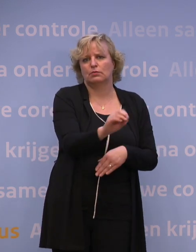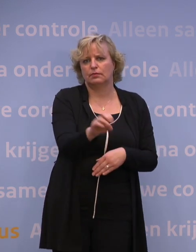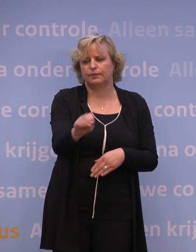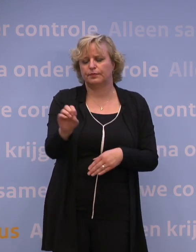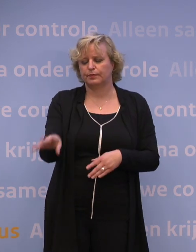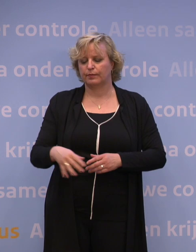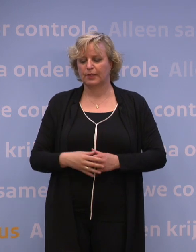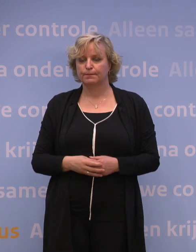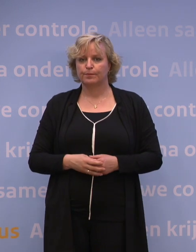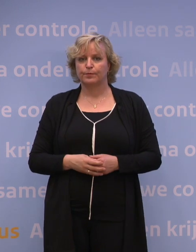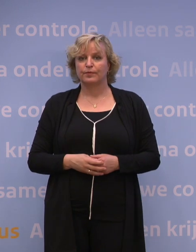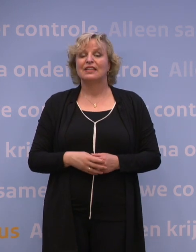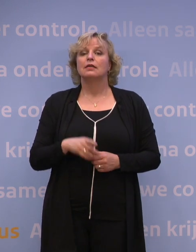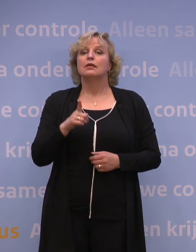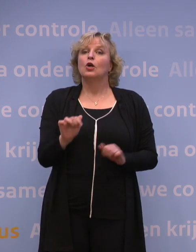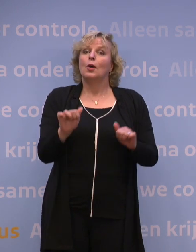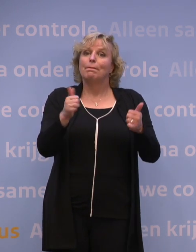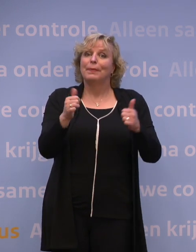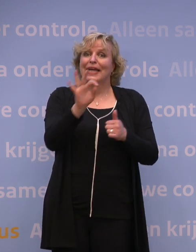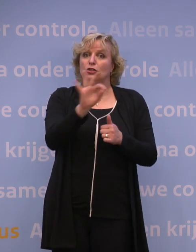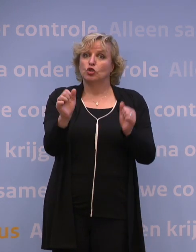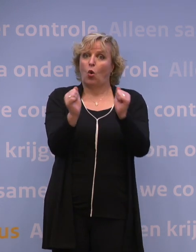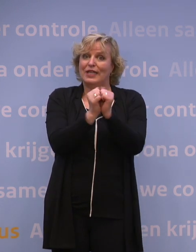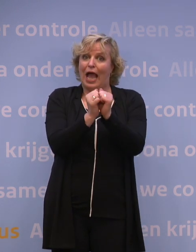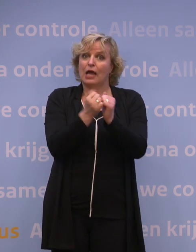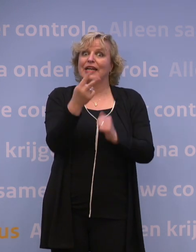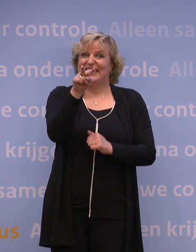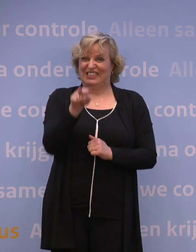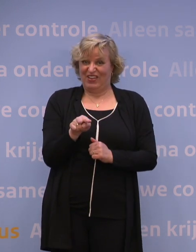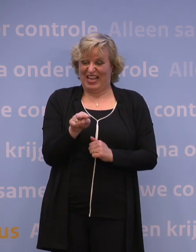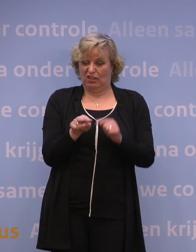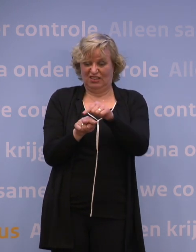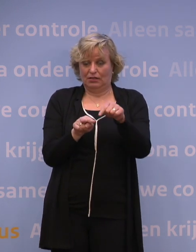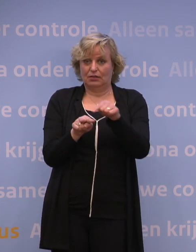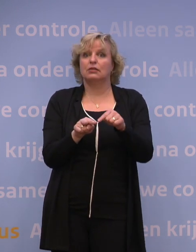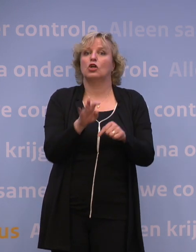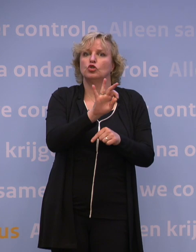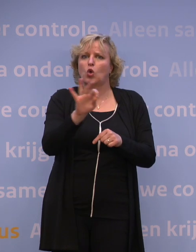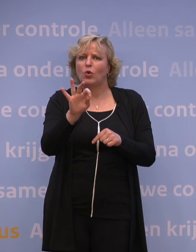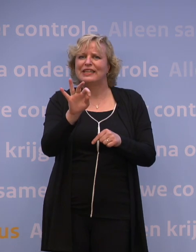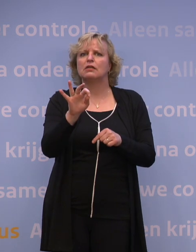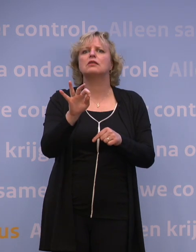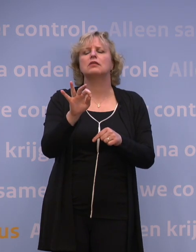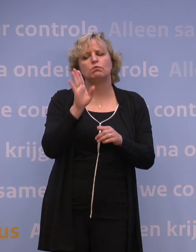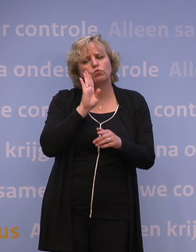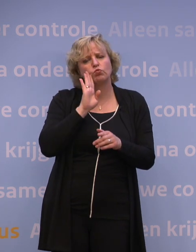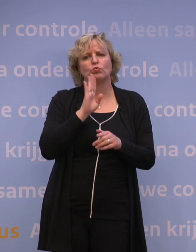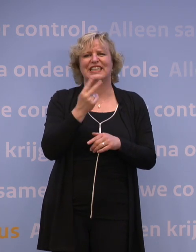Daarnaast gaan we in de eerste twee weken, bij het begin van het schooljaar, aan alle schoollieren en alle studentenvragen zich twee keer per week te testen.